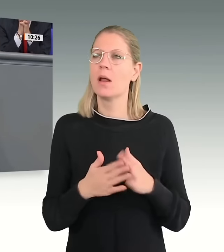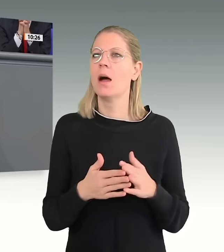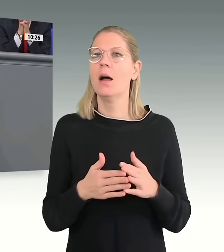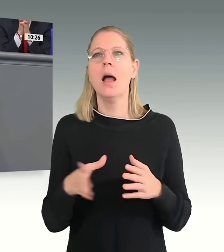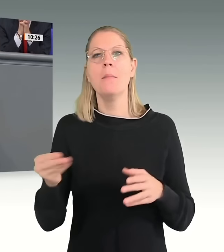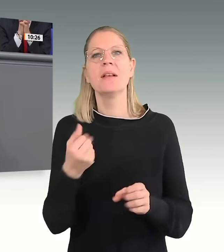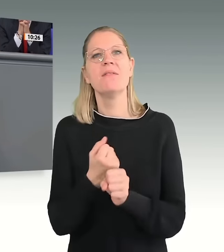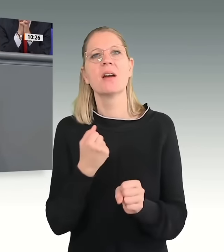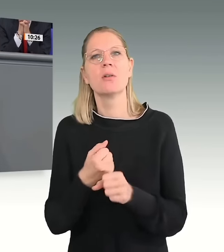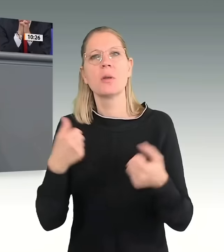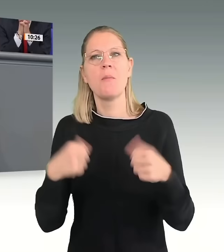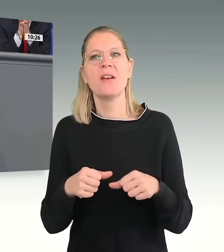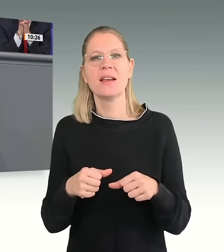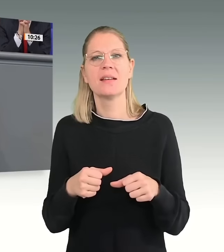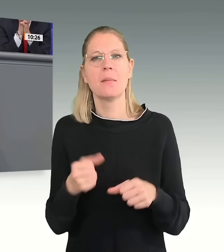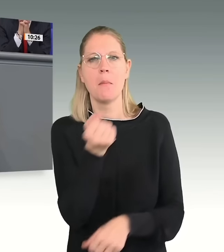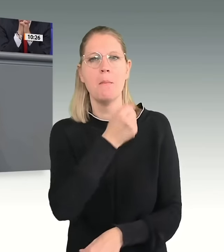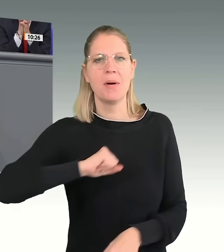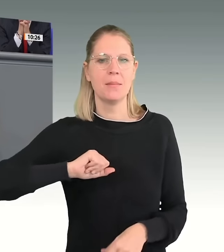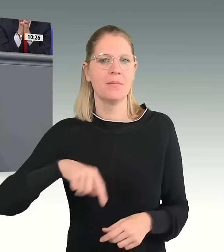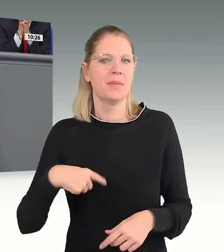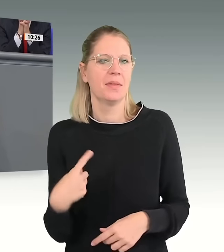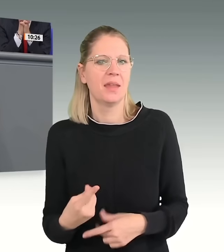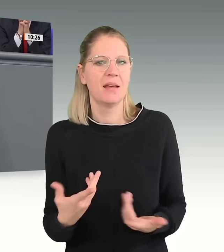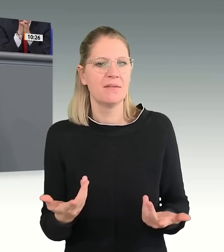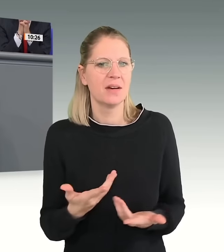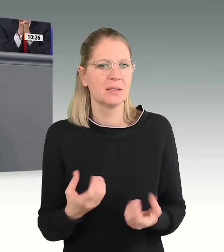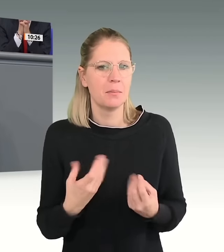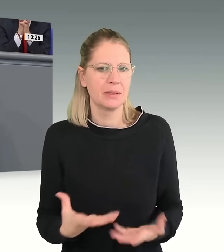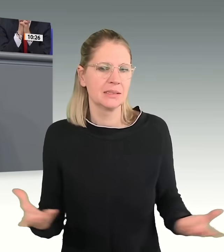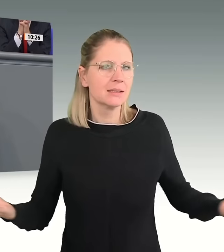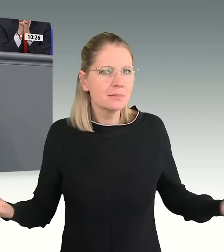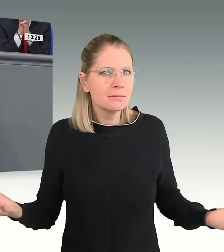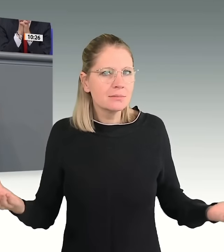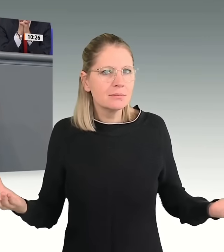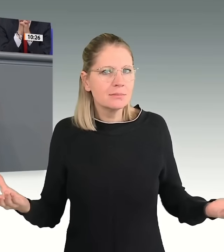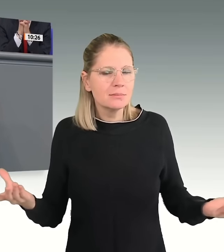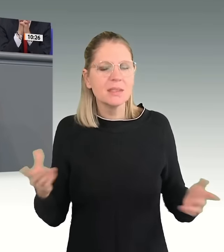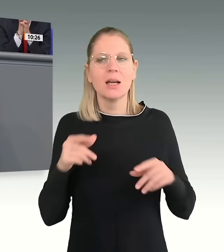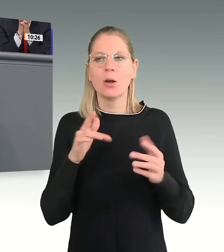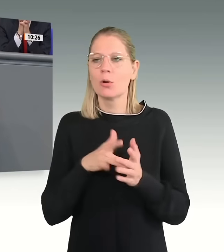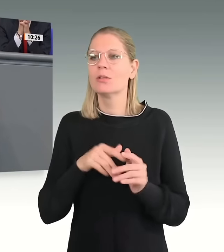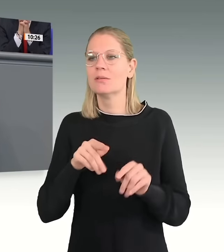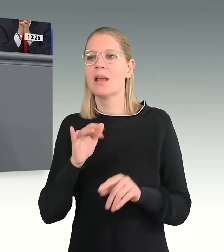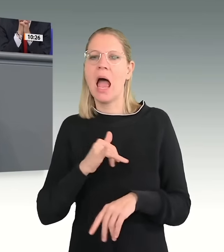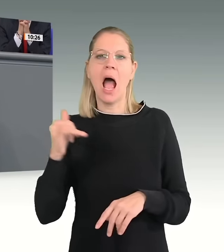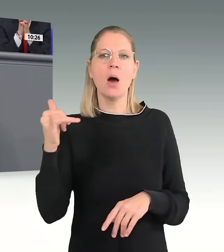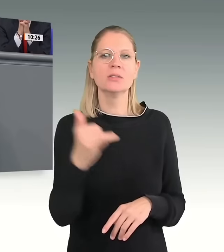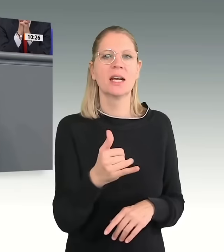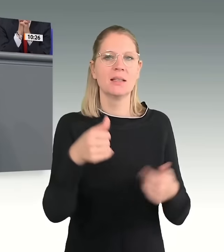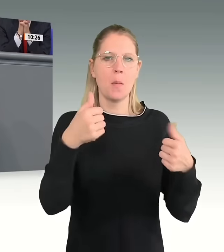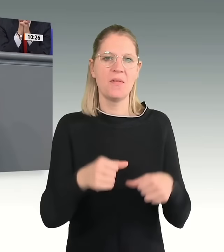es ist an dieser Stelle die Ausreisepflicht, die verletzt wird. Und deswegen wollen wir hier auf das physische Existenzminimum